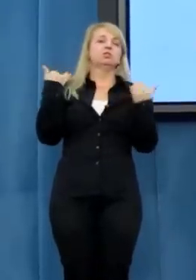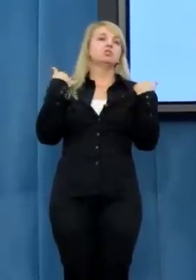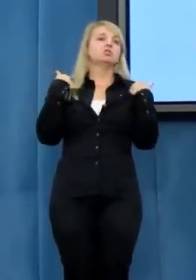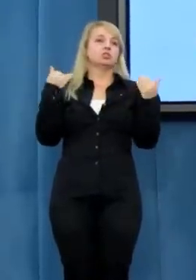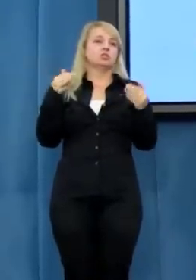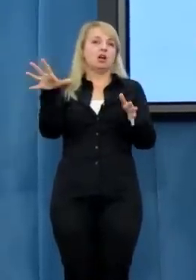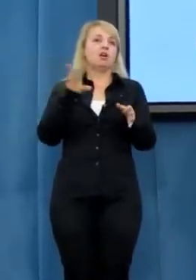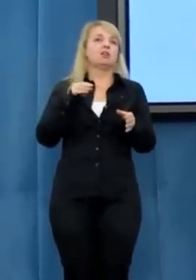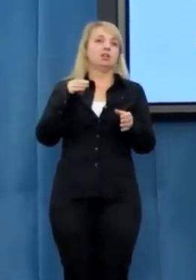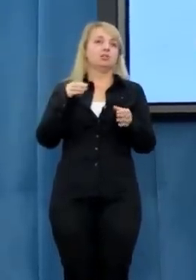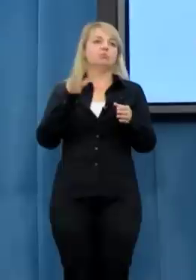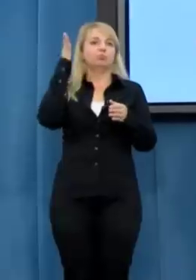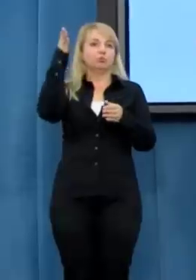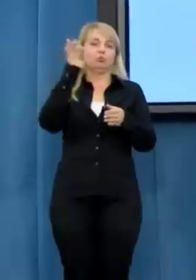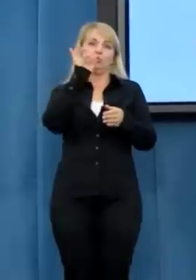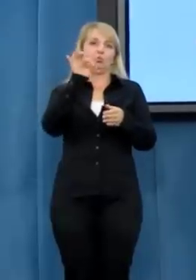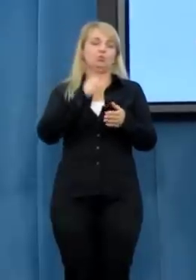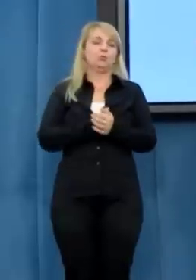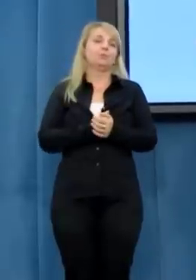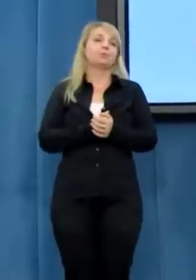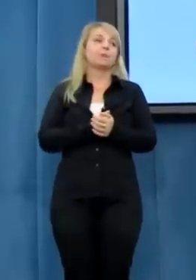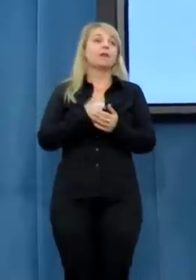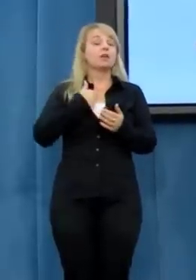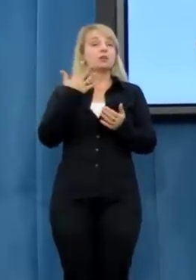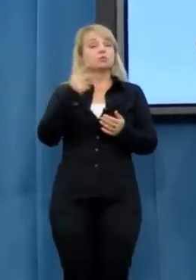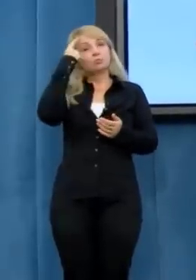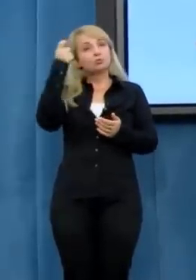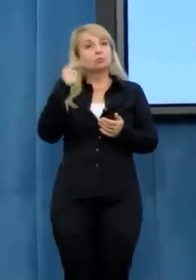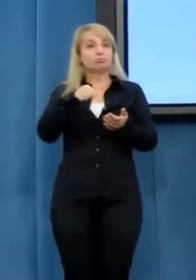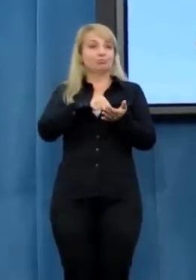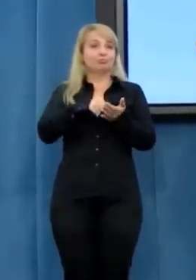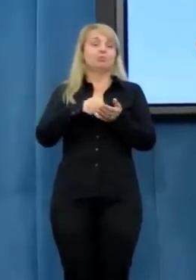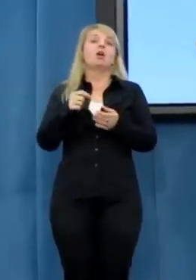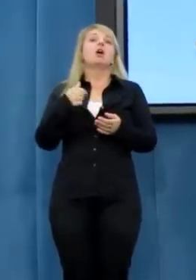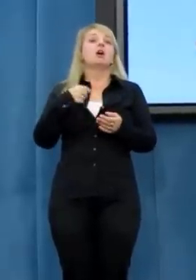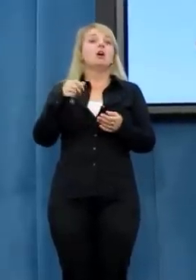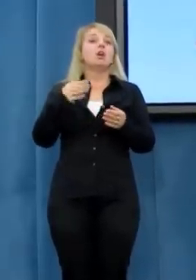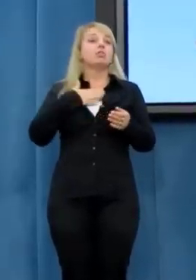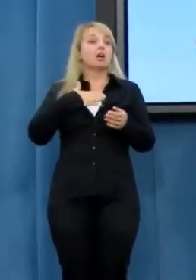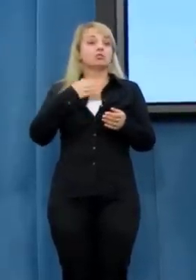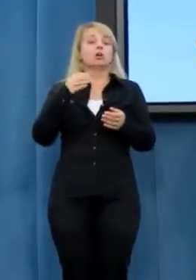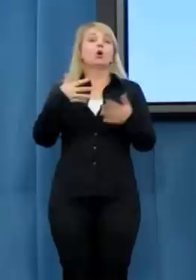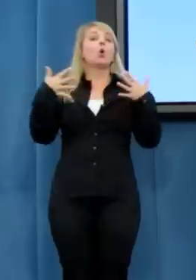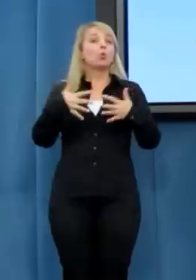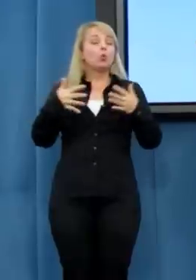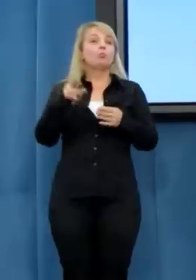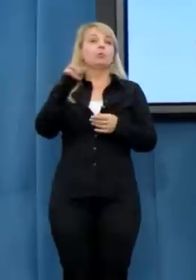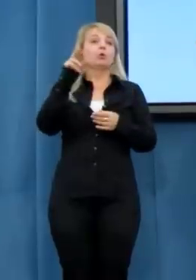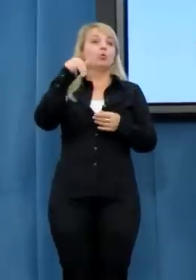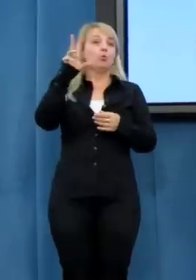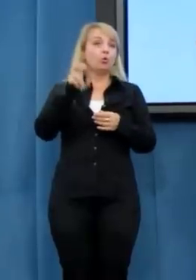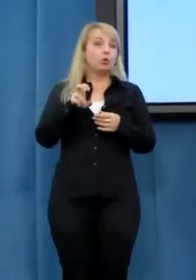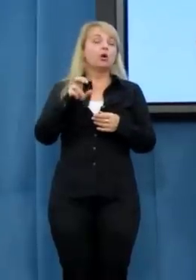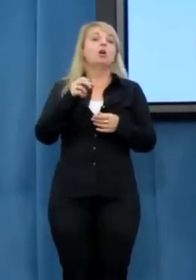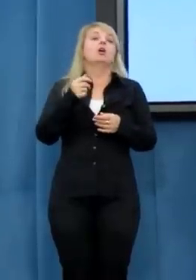swojej pracy. Ja przypominam przy tej okazji, że Ruch Palikota złożył dwie ustawy w tej sprawie,